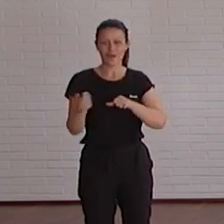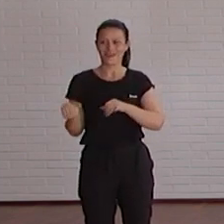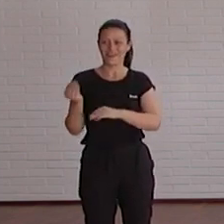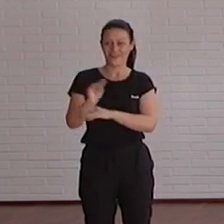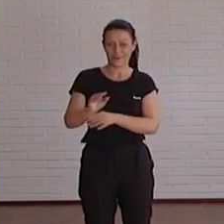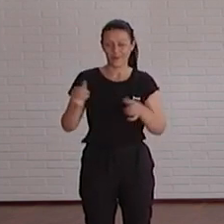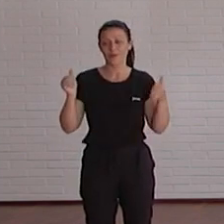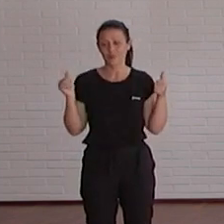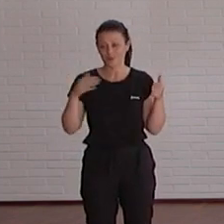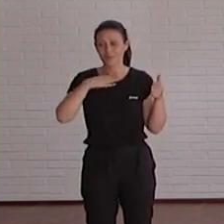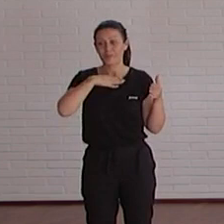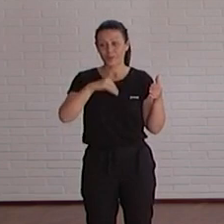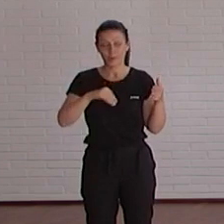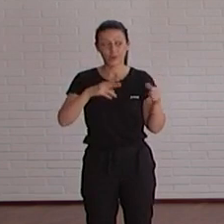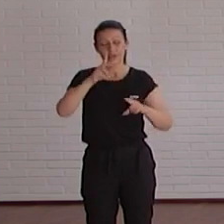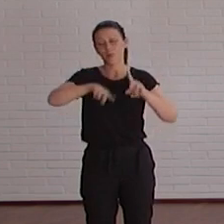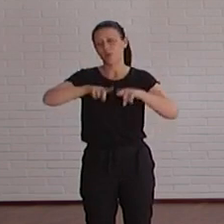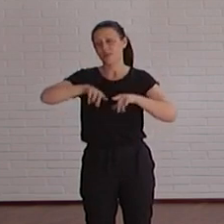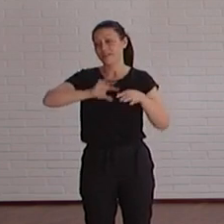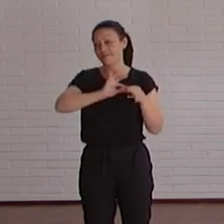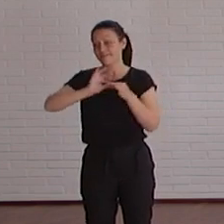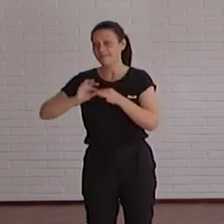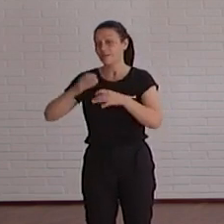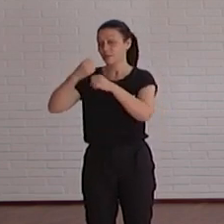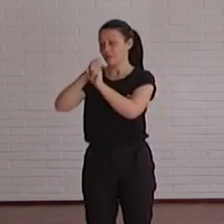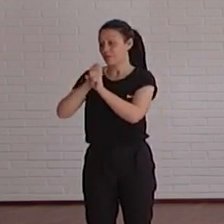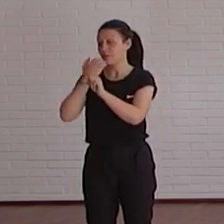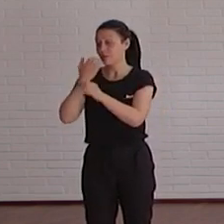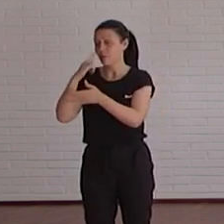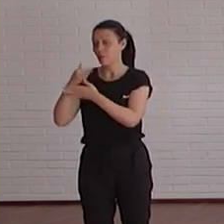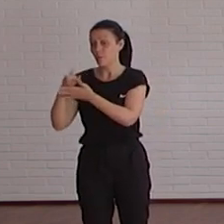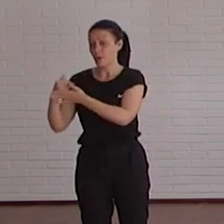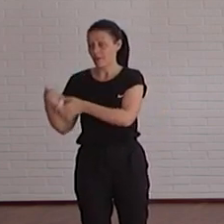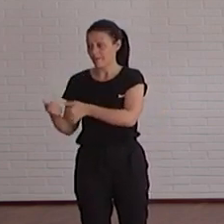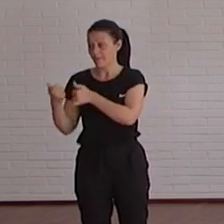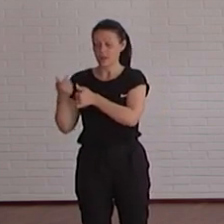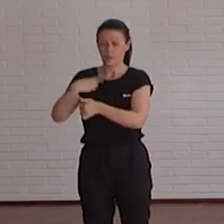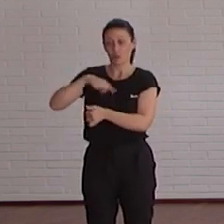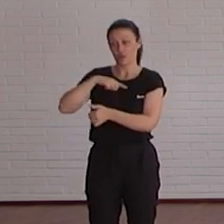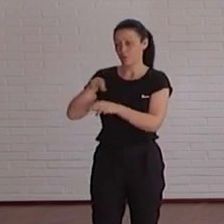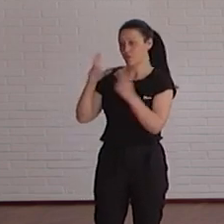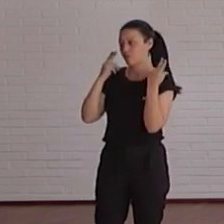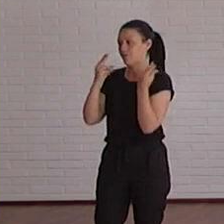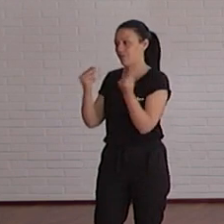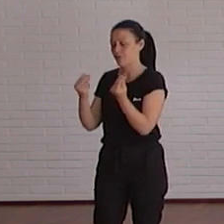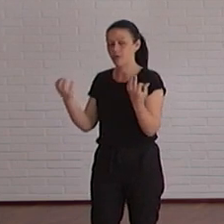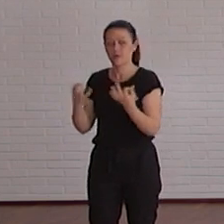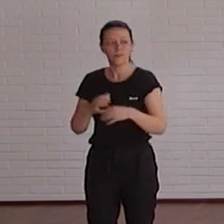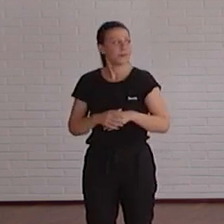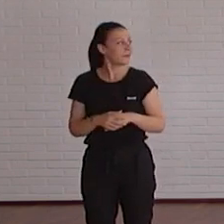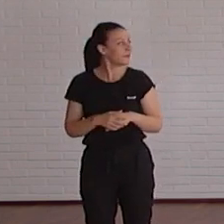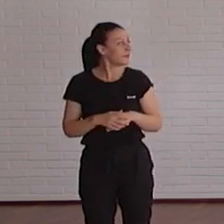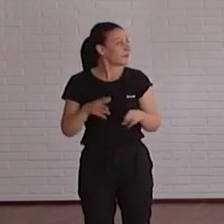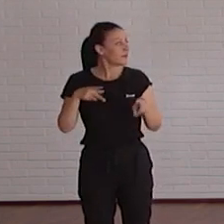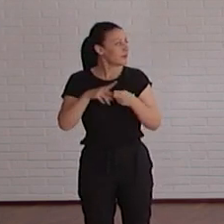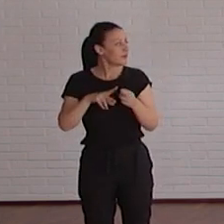es probable porque como dependemos del observatorio pues si añaden más pruebas nosotros también tendremos que hacerlo. bueno, actualmente la herramienta está